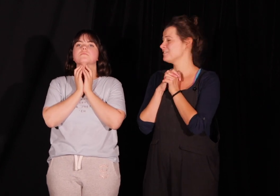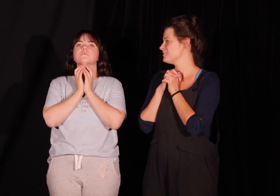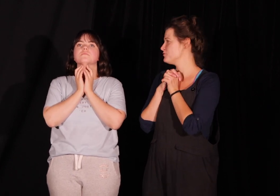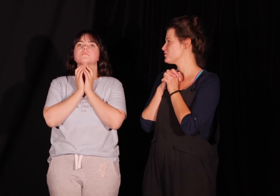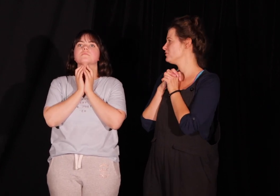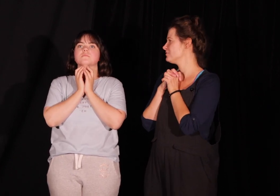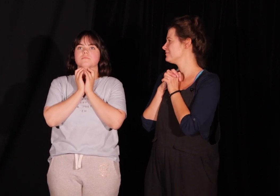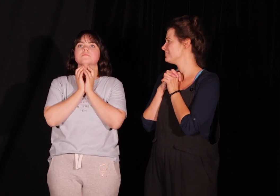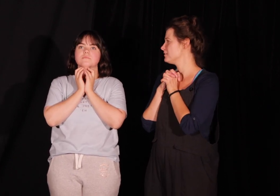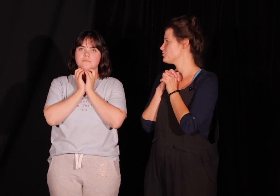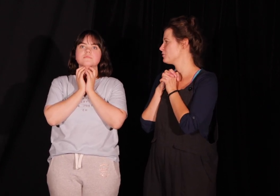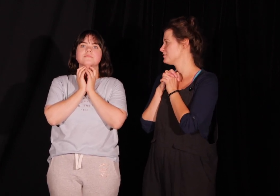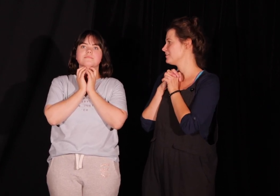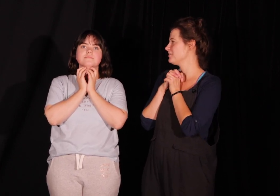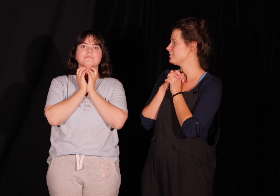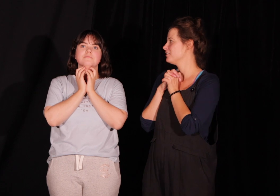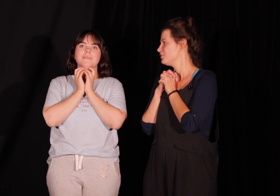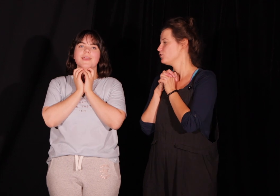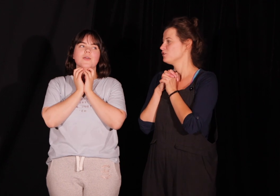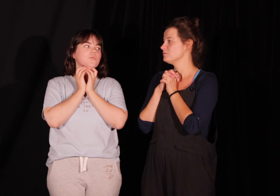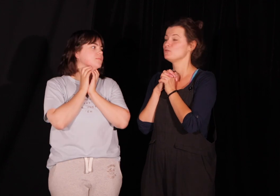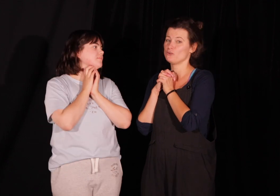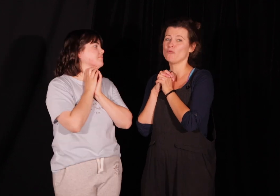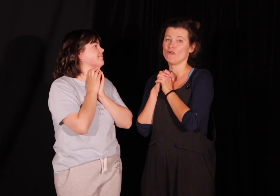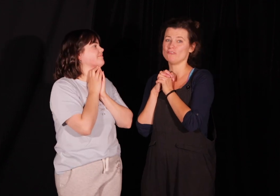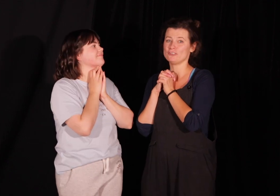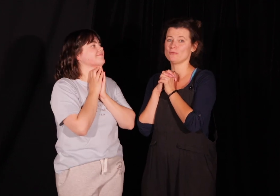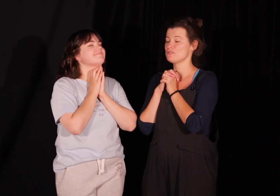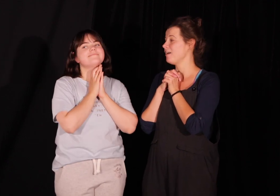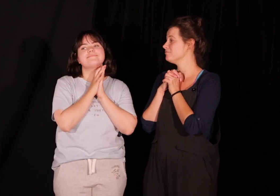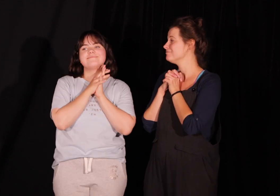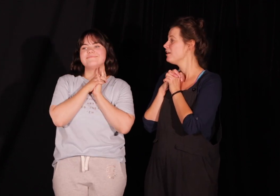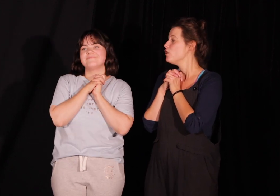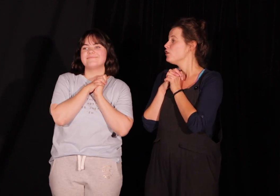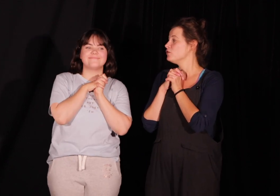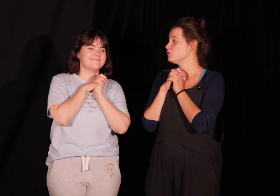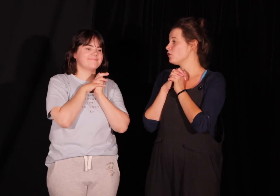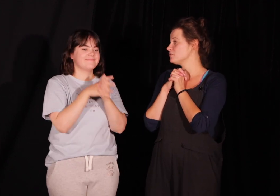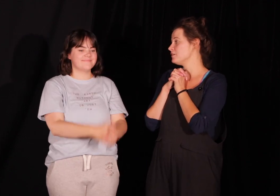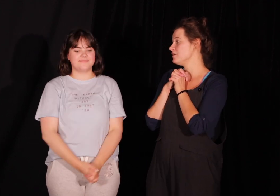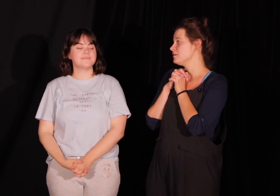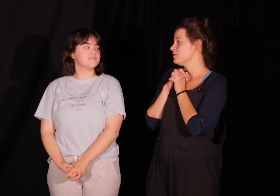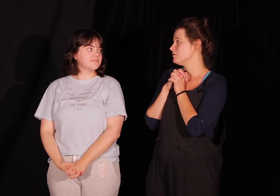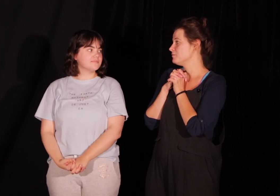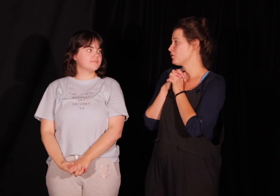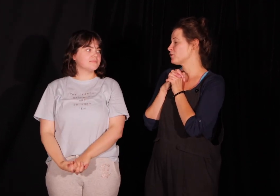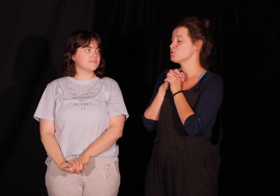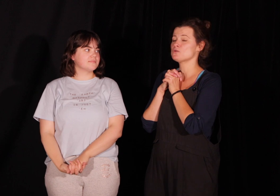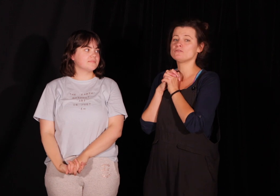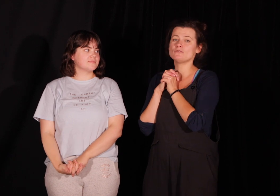zwierząt. Na przykład takich domowych. Dobrze? Kotki mają taką cudowną